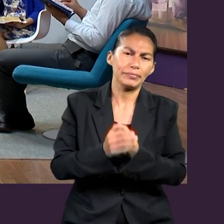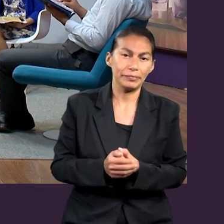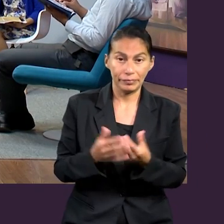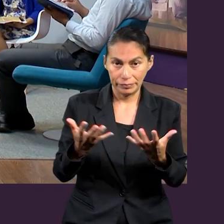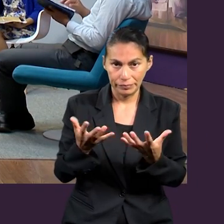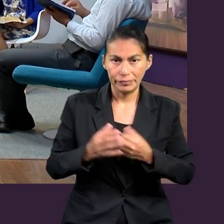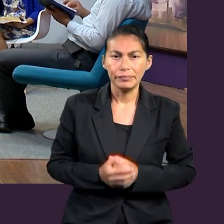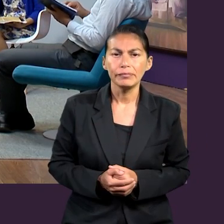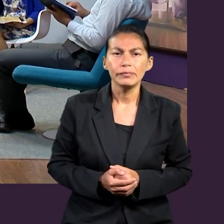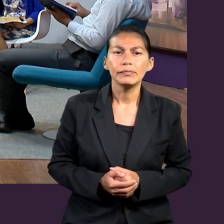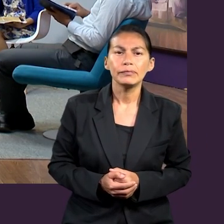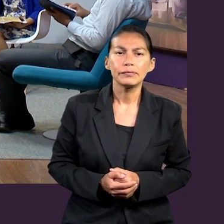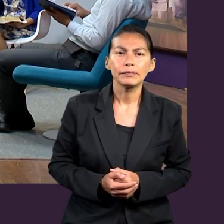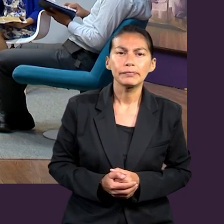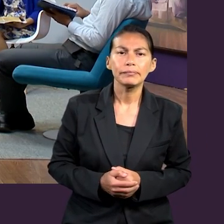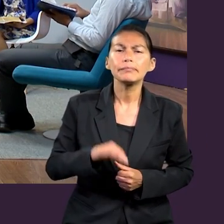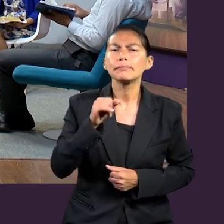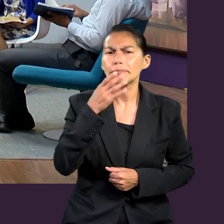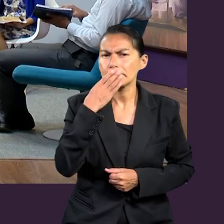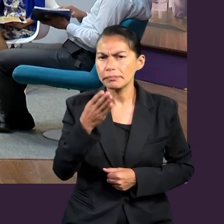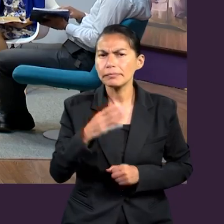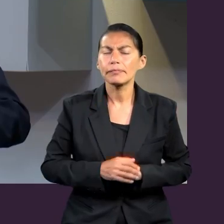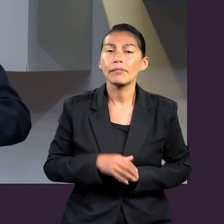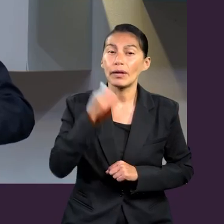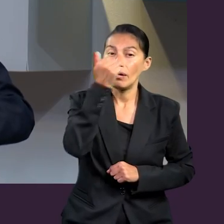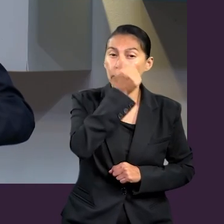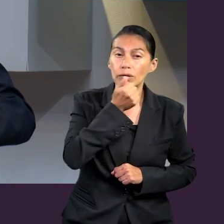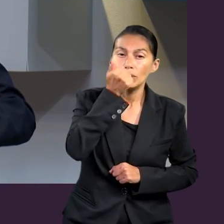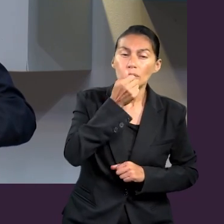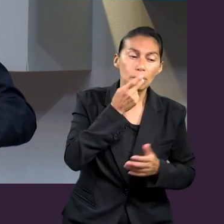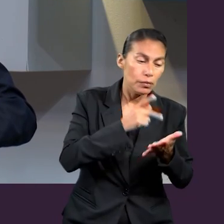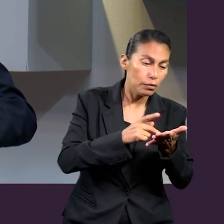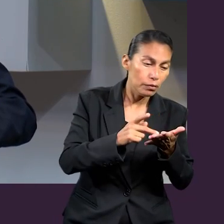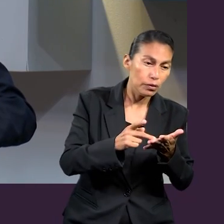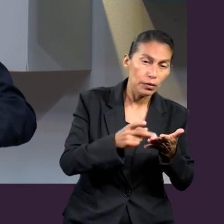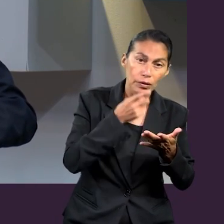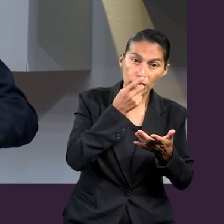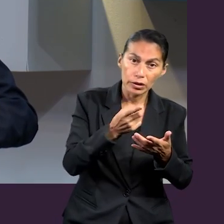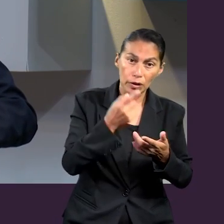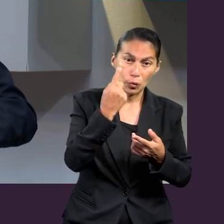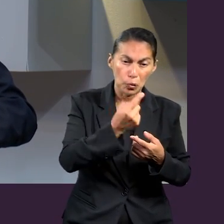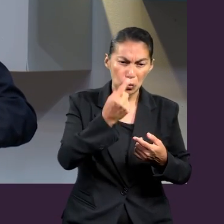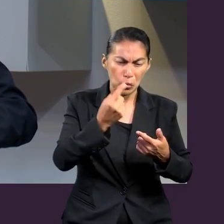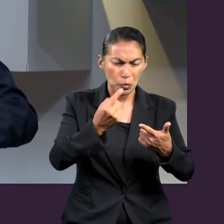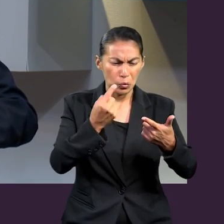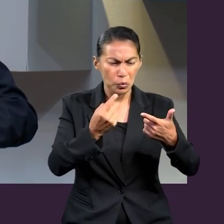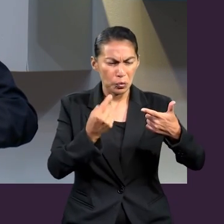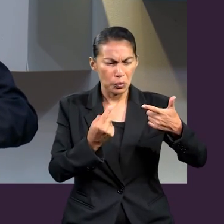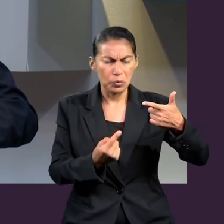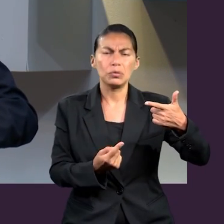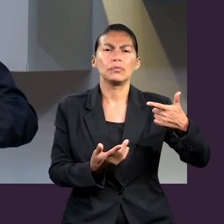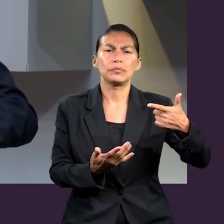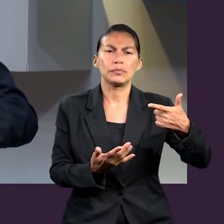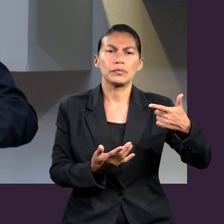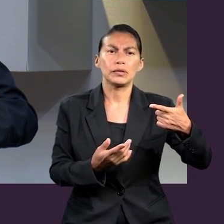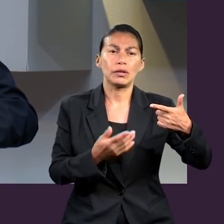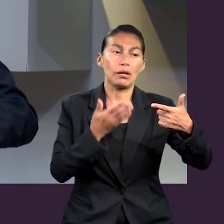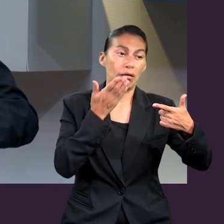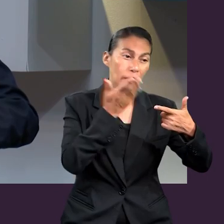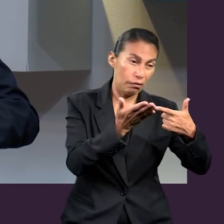a crear esa unidad. Exacto. El apóstol Pablo utiliza esos siete unos para respaldar